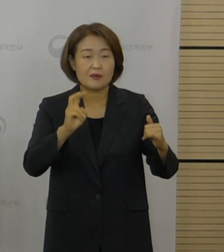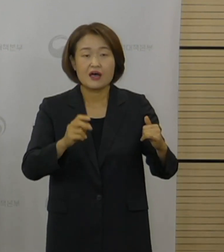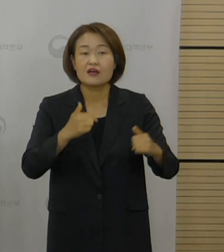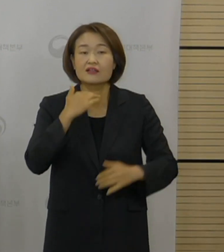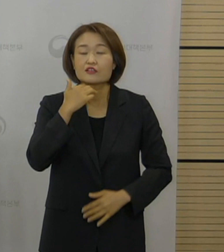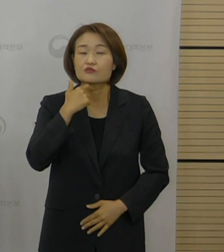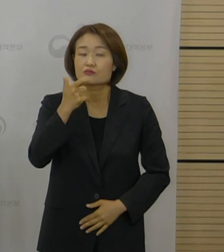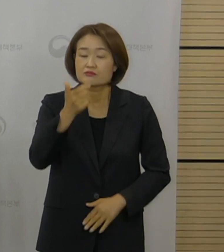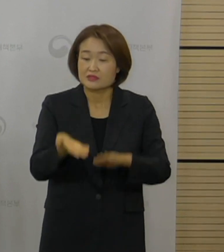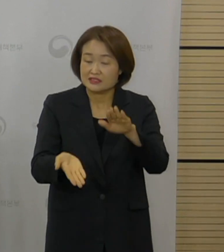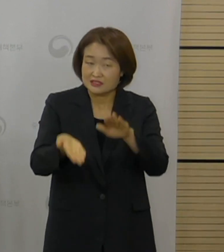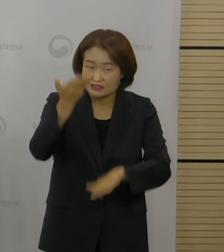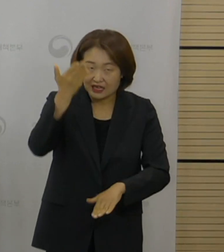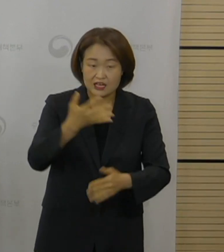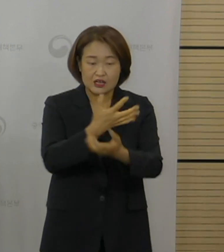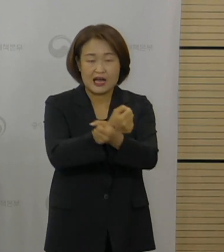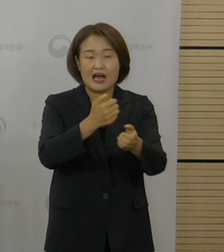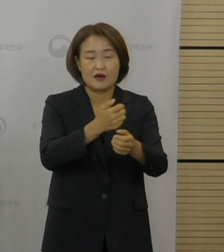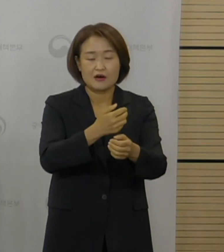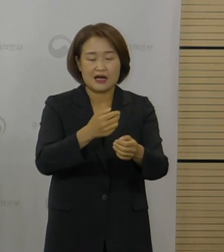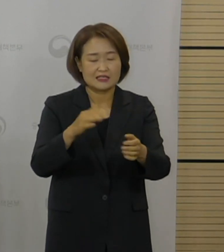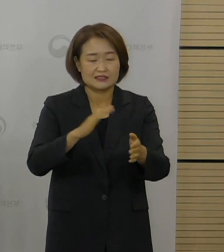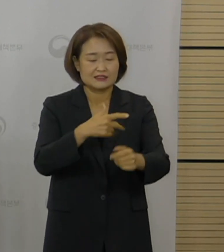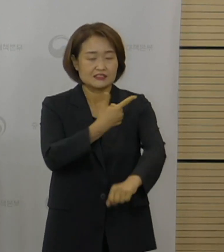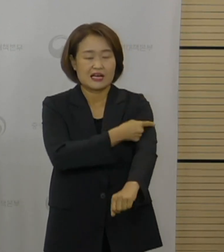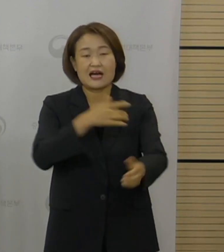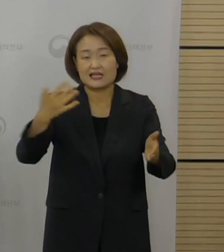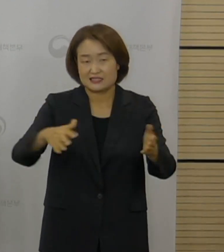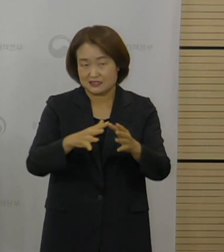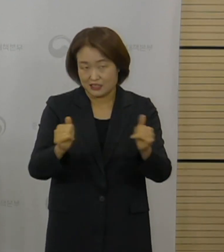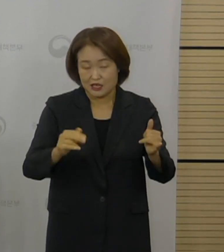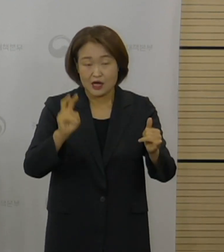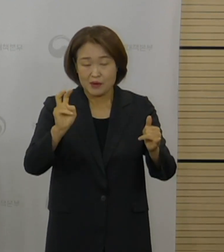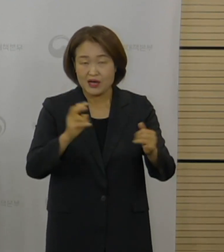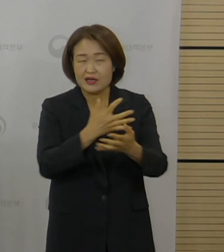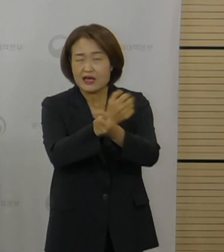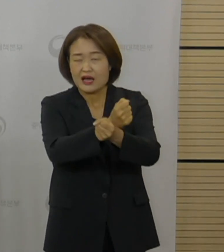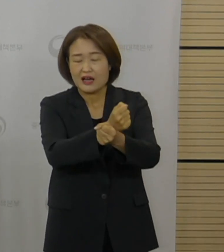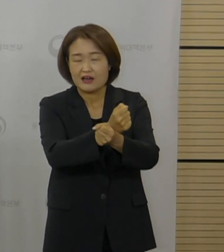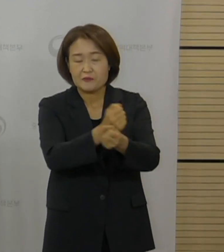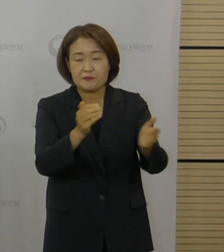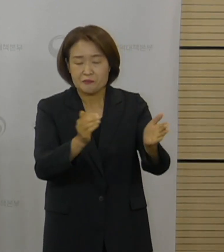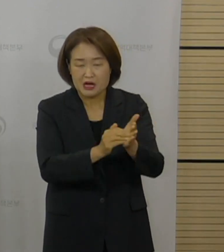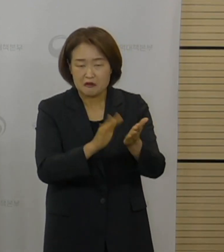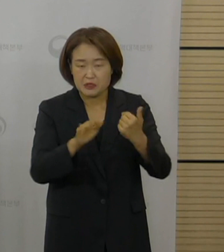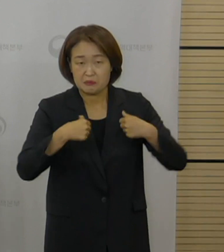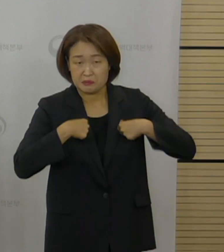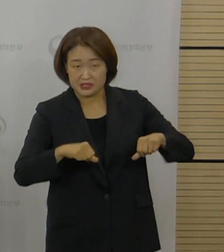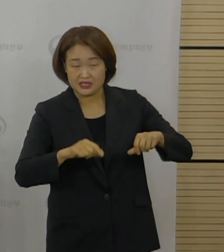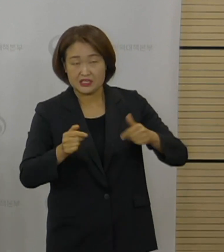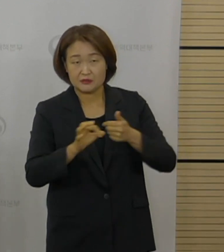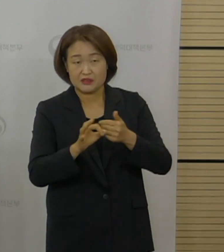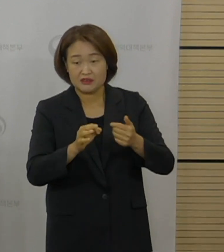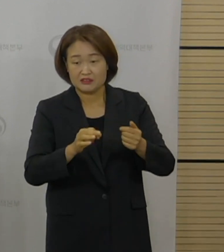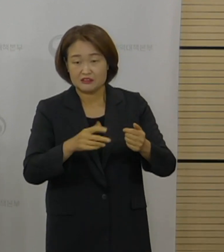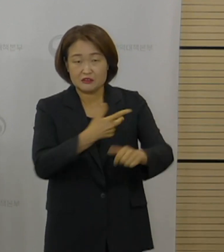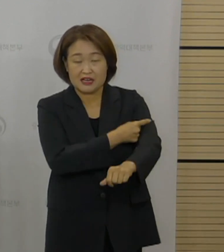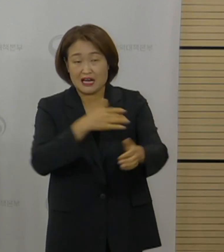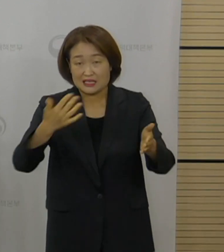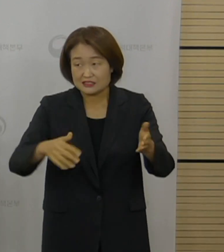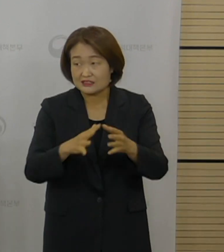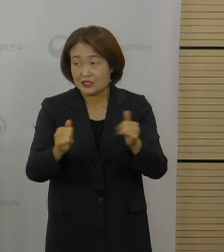있었습니다. 그런데 현재 예약했다가 아스트라제네카 부족으로 접종하지 못한 사람만 접수를 받고 있는데